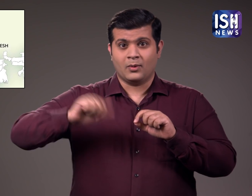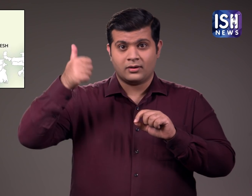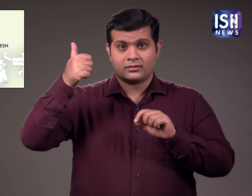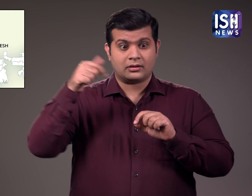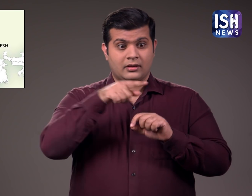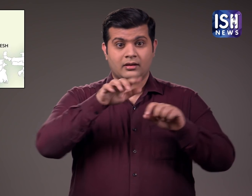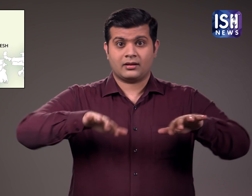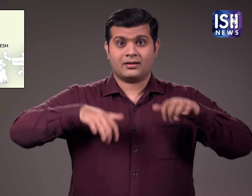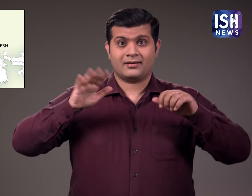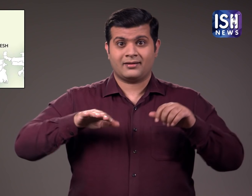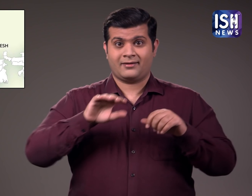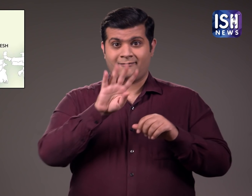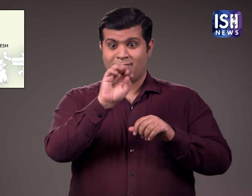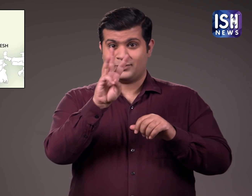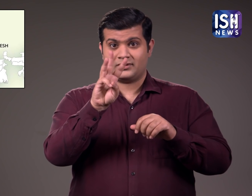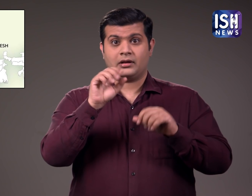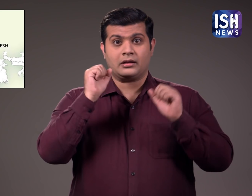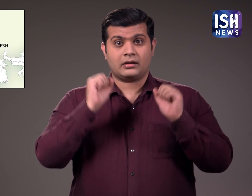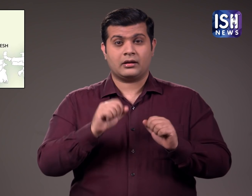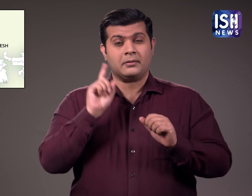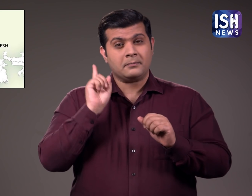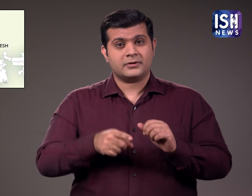202 सीटों के बहुमत की जरुवत होती है